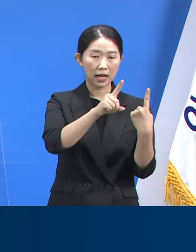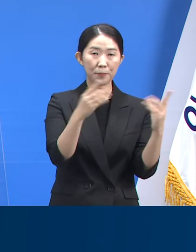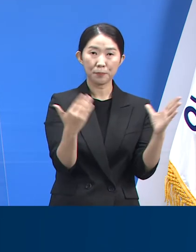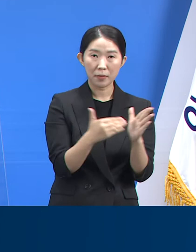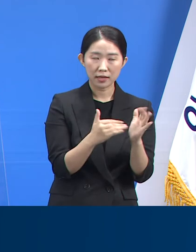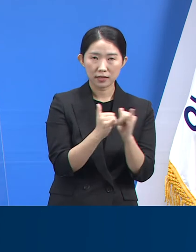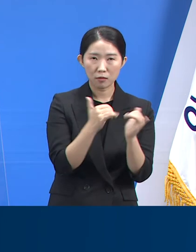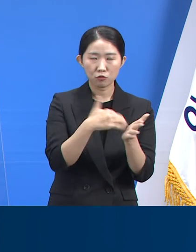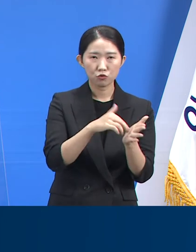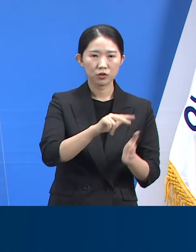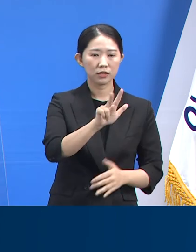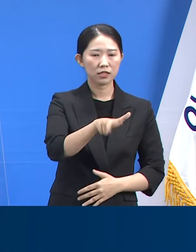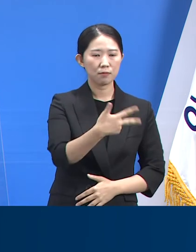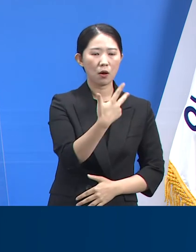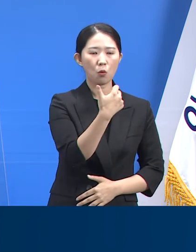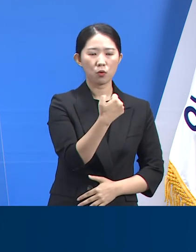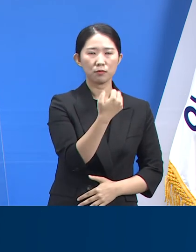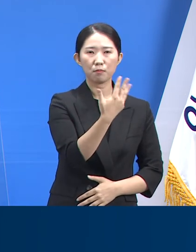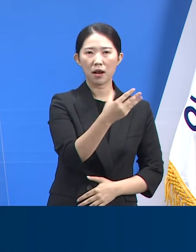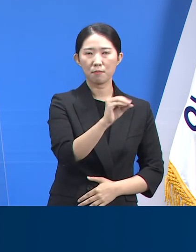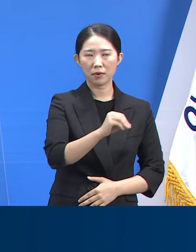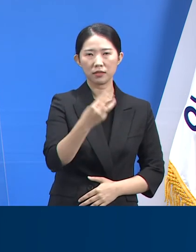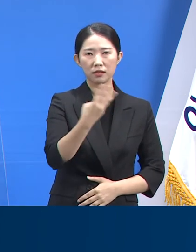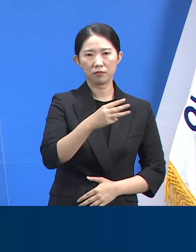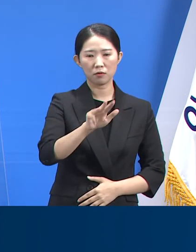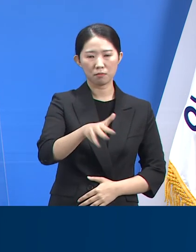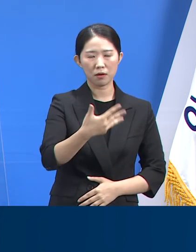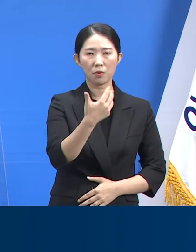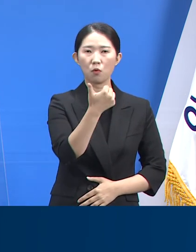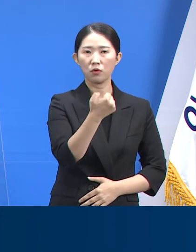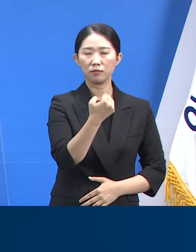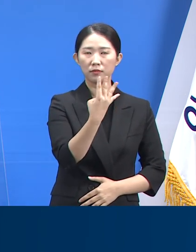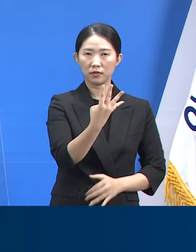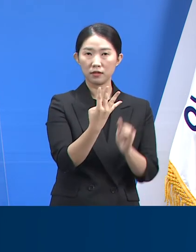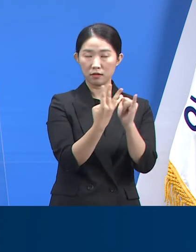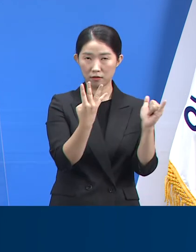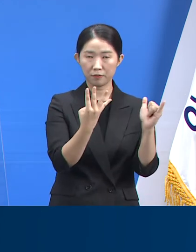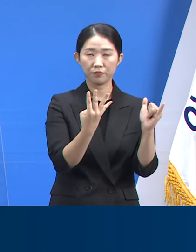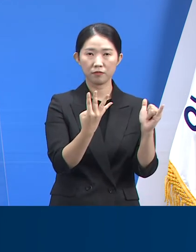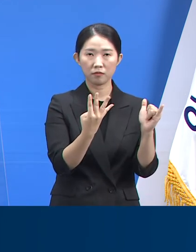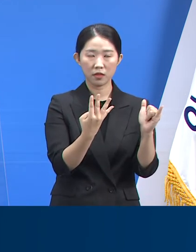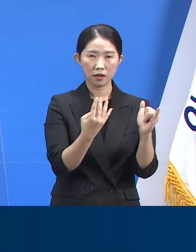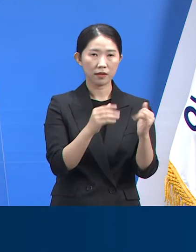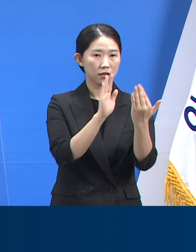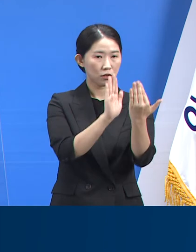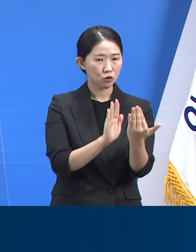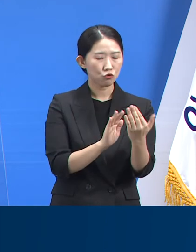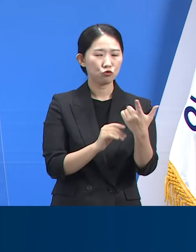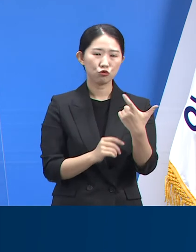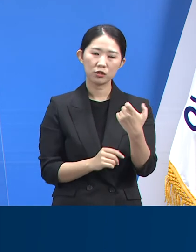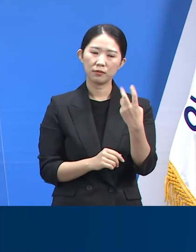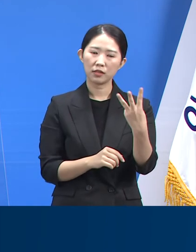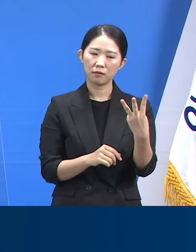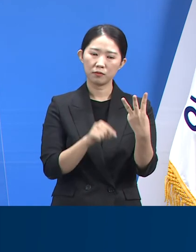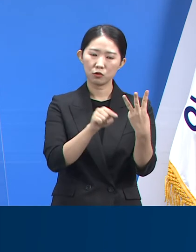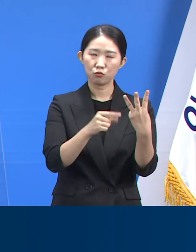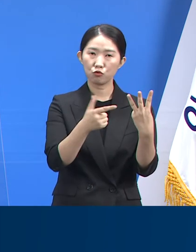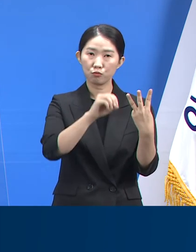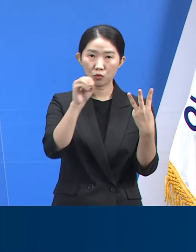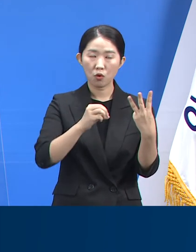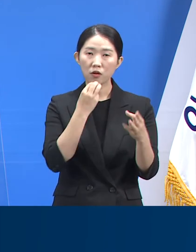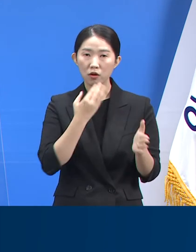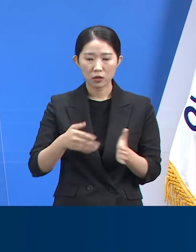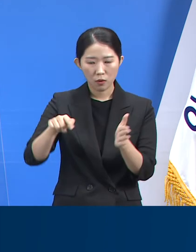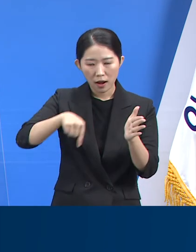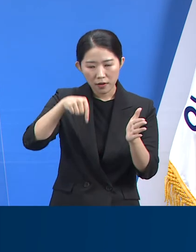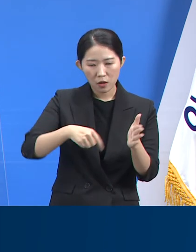총 758만 3,864명으로 접종 대상자의 63.9% 경기도 인구 대비 57